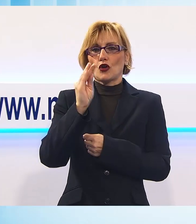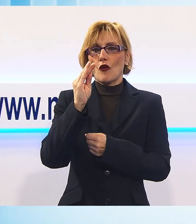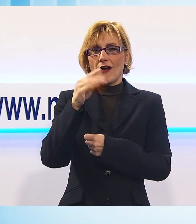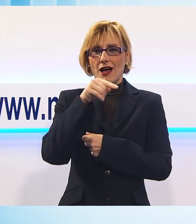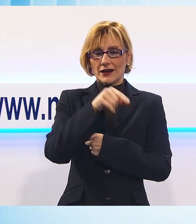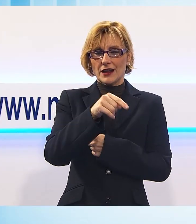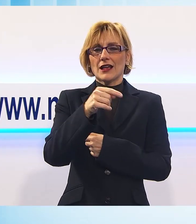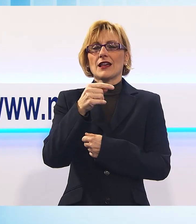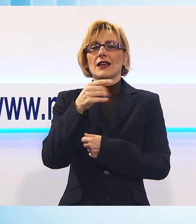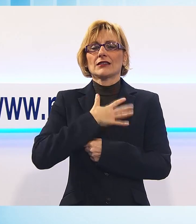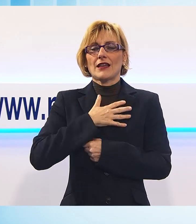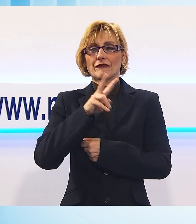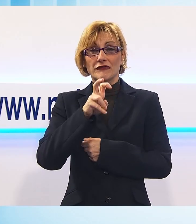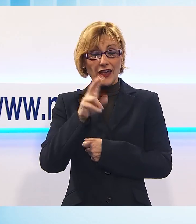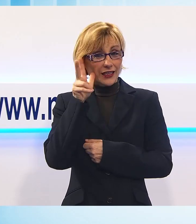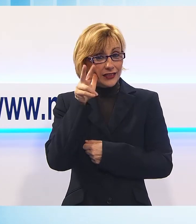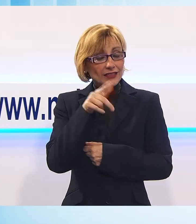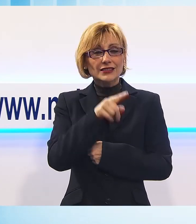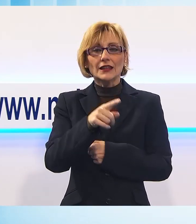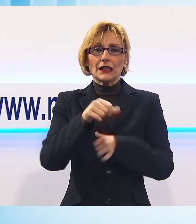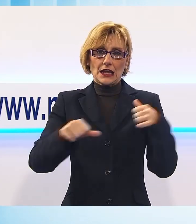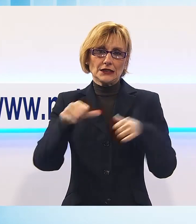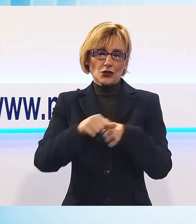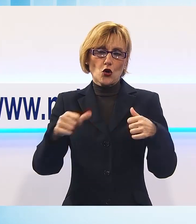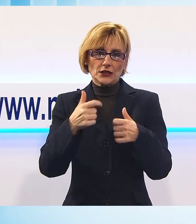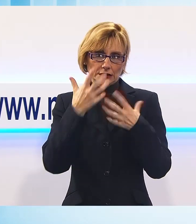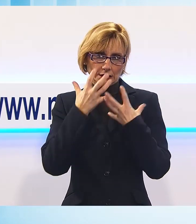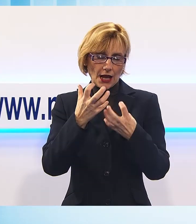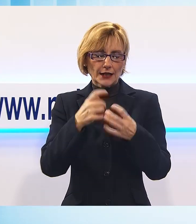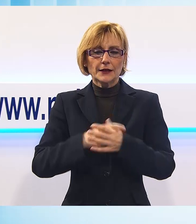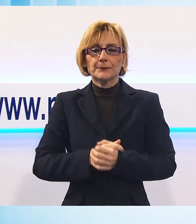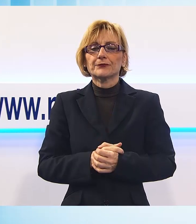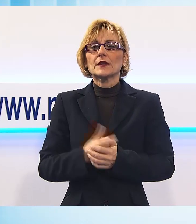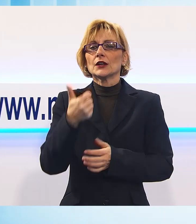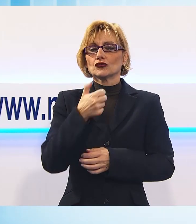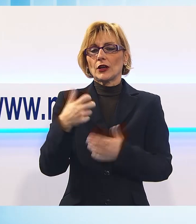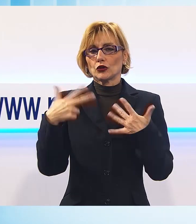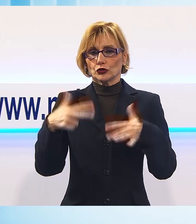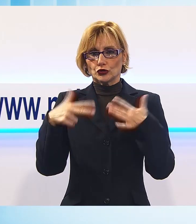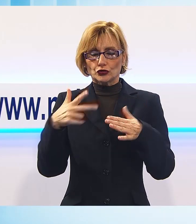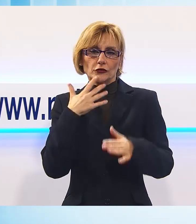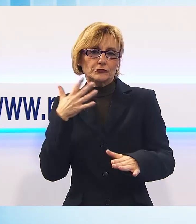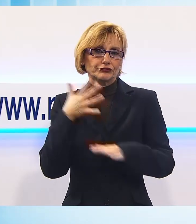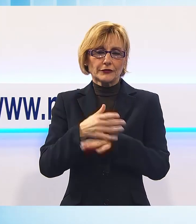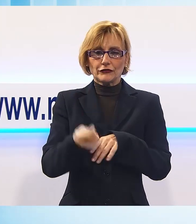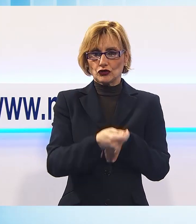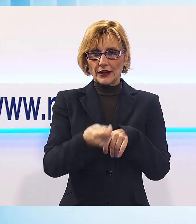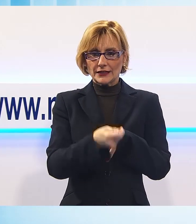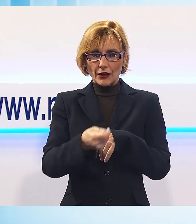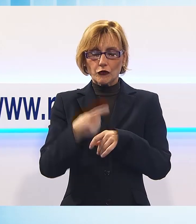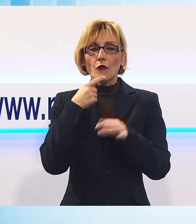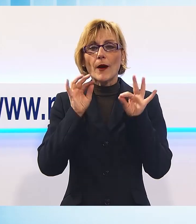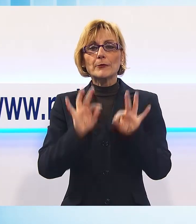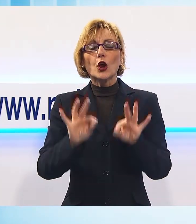riportato serie lesioni. Sul posto, oltre ai mezzi inviati dal 118, sono intervenuti i vigili del fuoco, proprio per